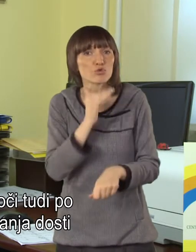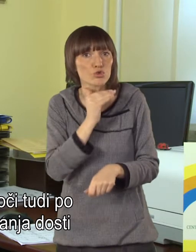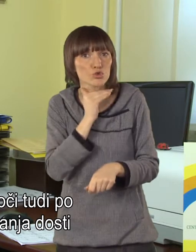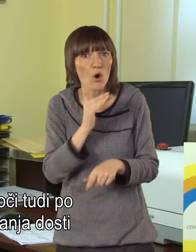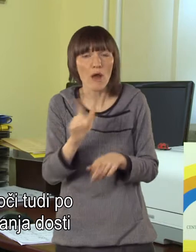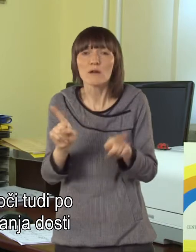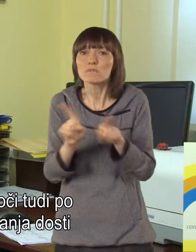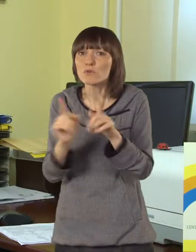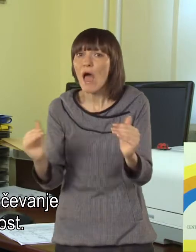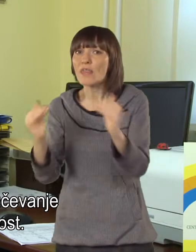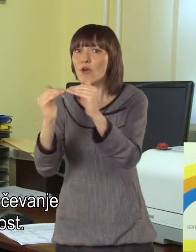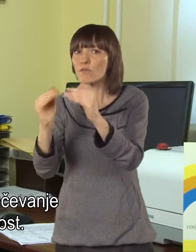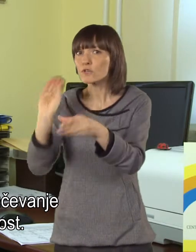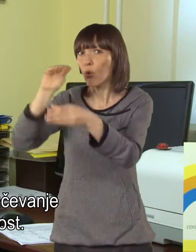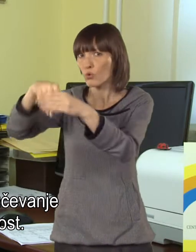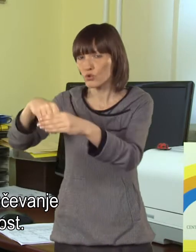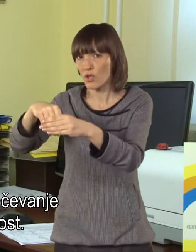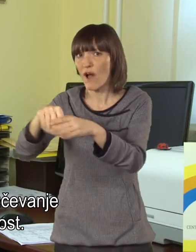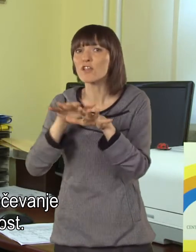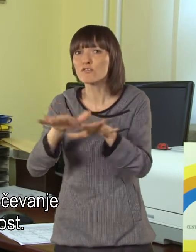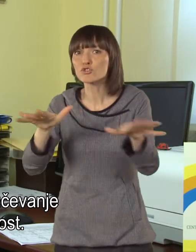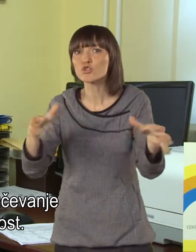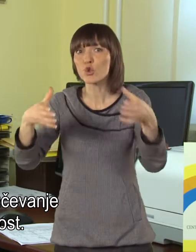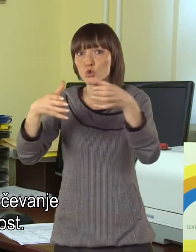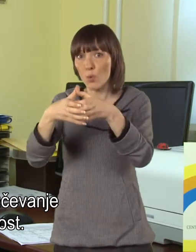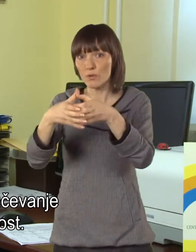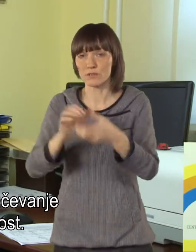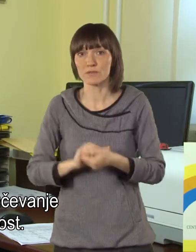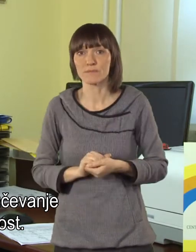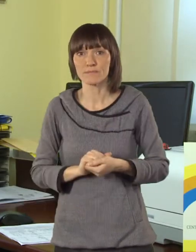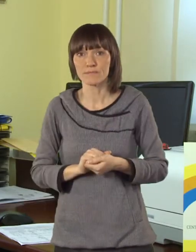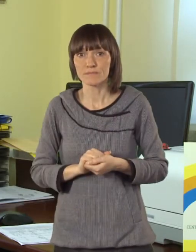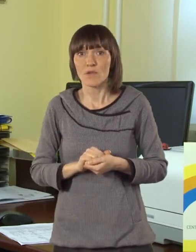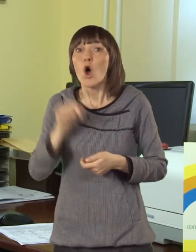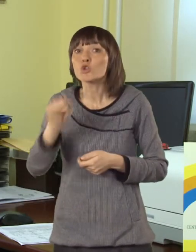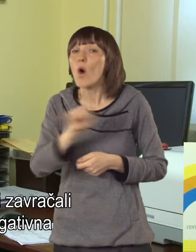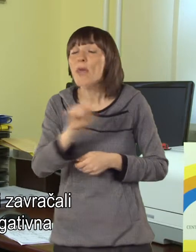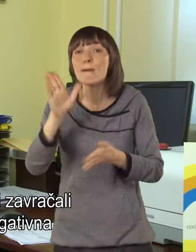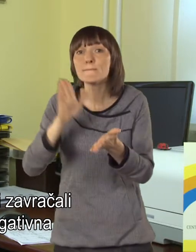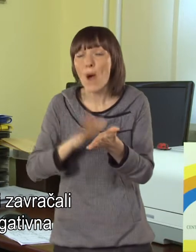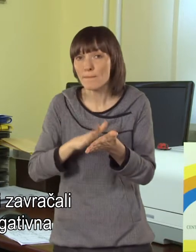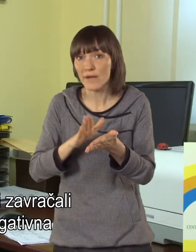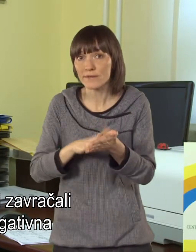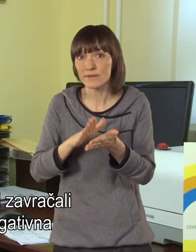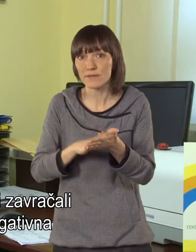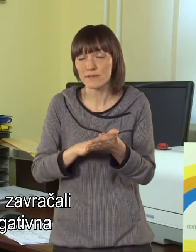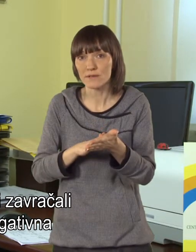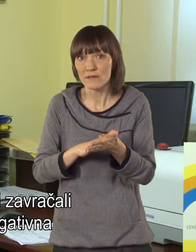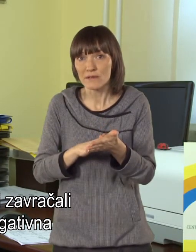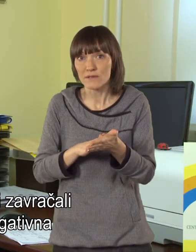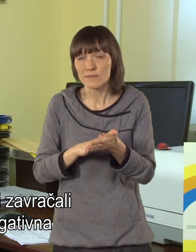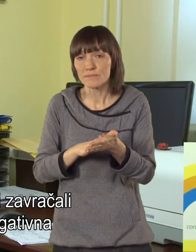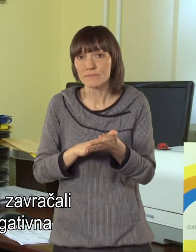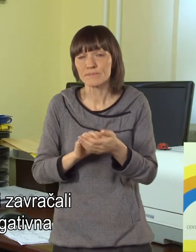dost enakovredno vključevanje v širšo skupnost. To ne pomeni, da